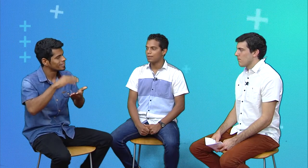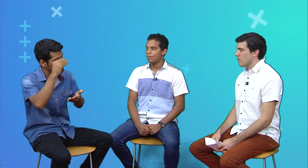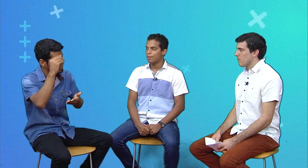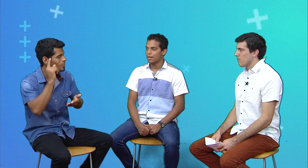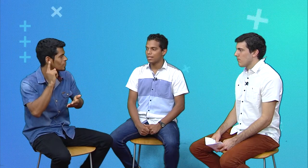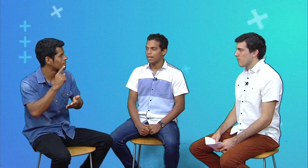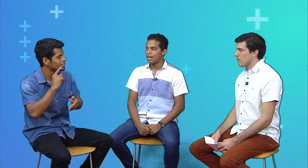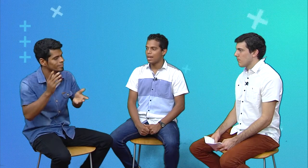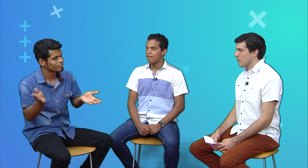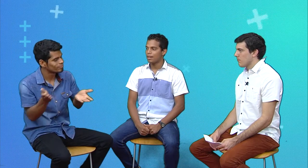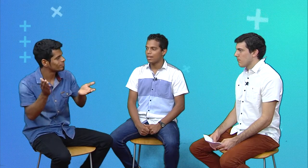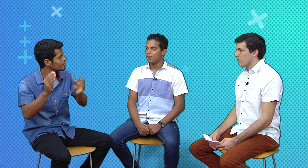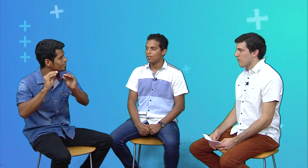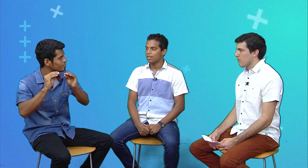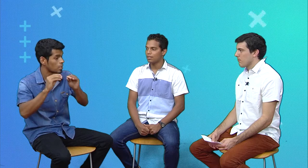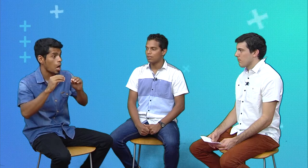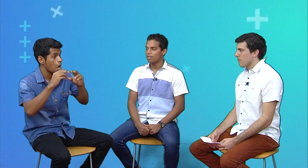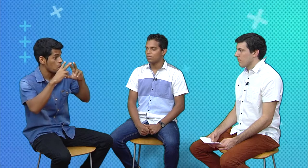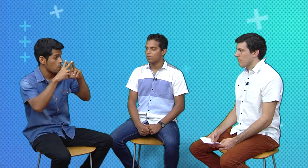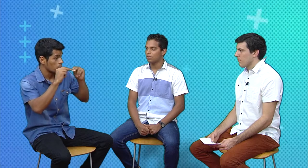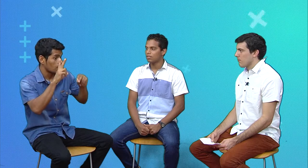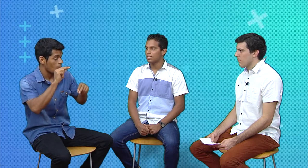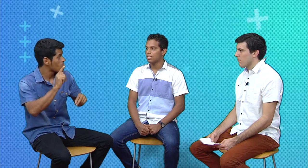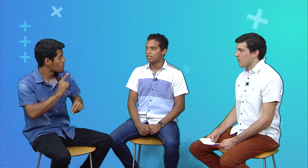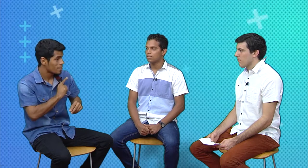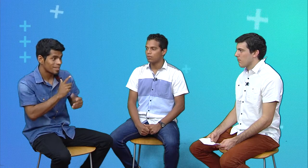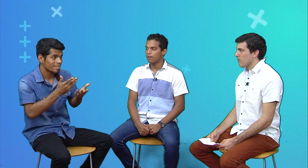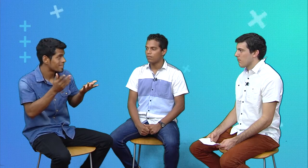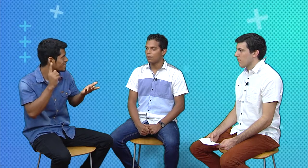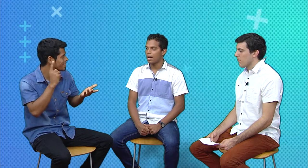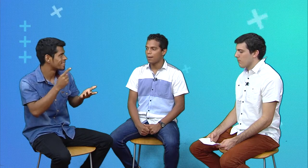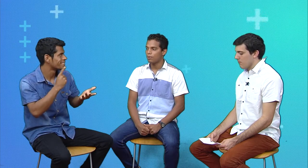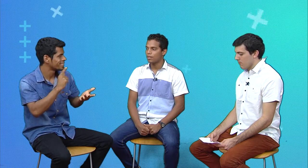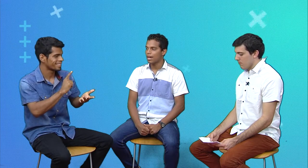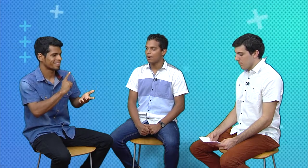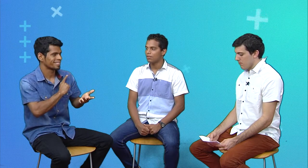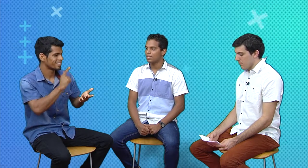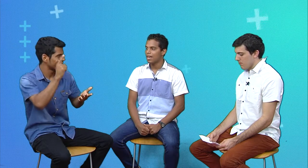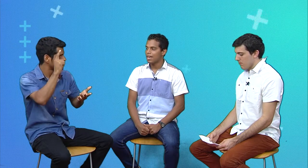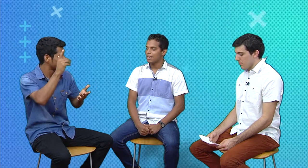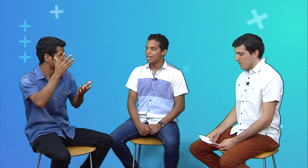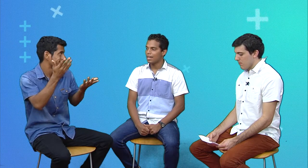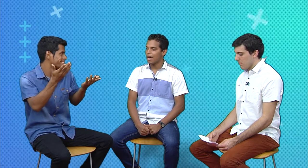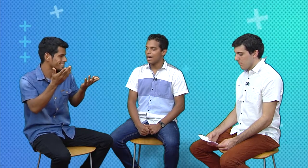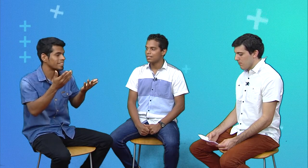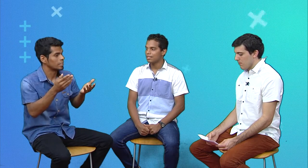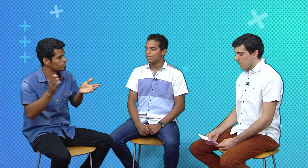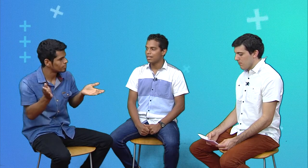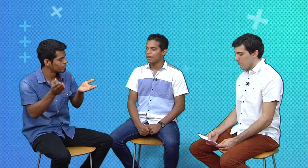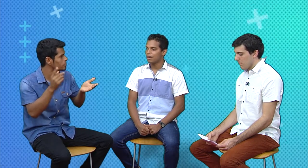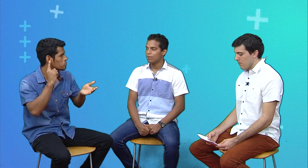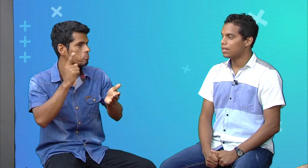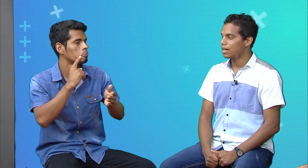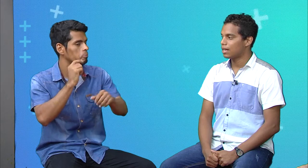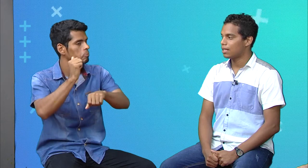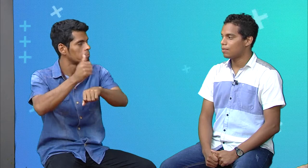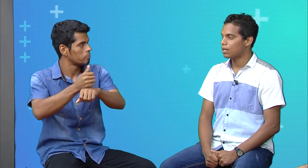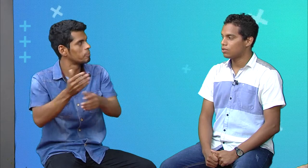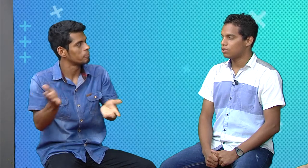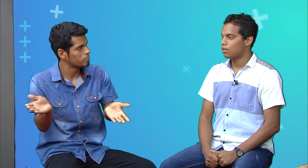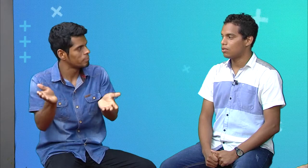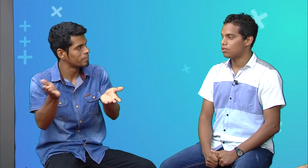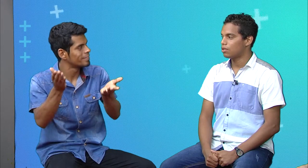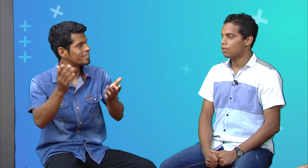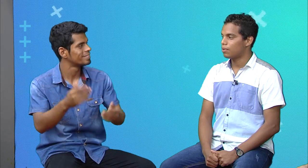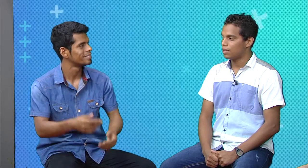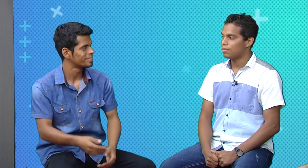que se puede practicar el evangelio, tanto en sordos y de una forma apoyarlos. Y así tener en cuenta que también